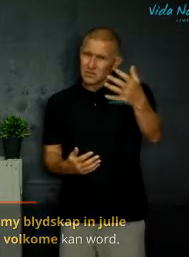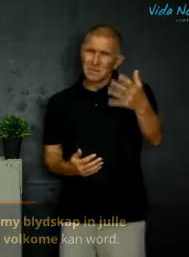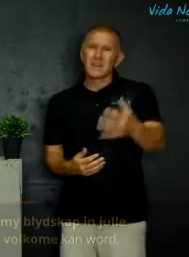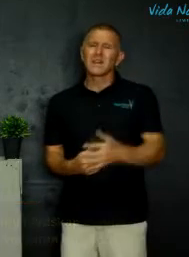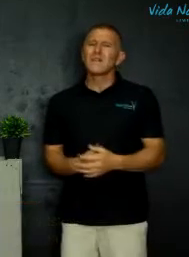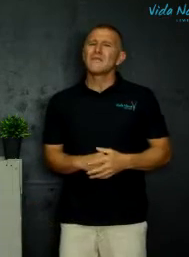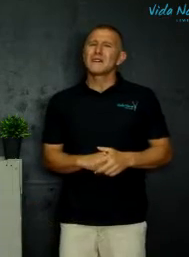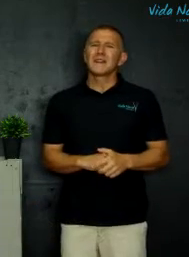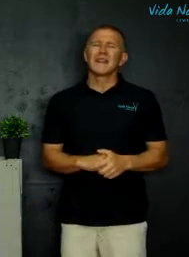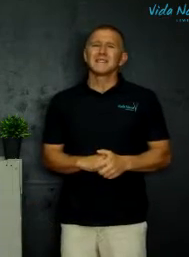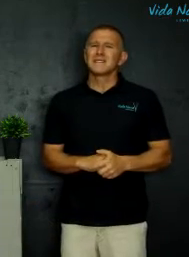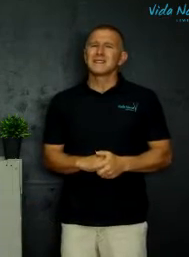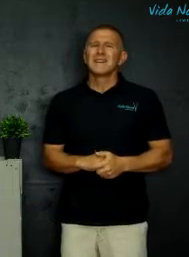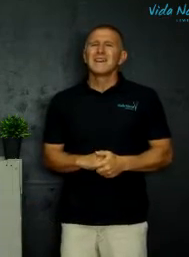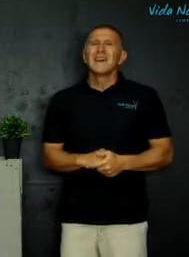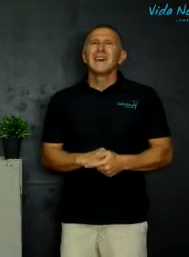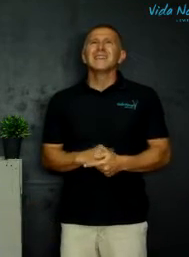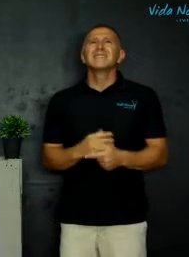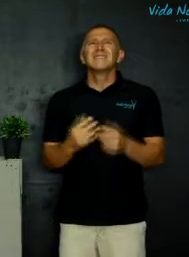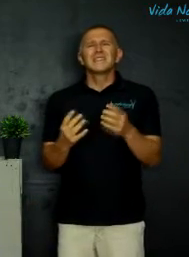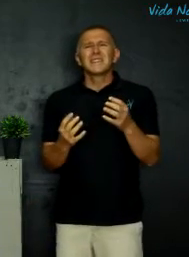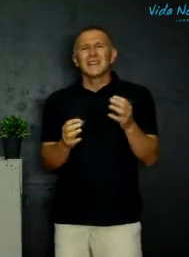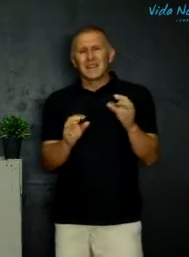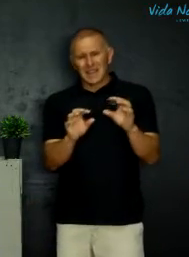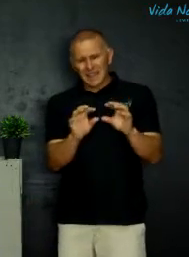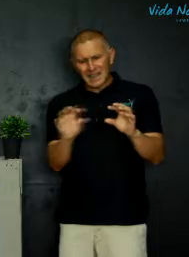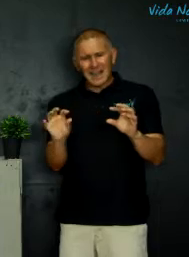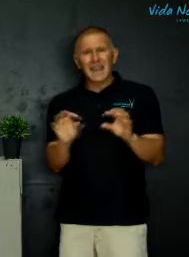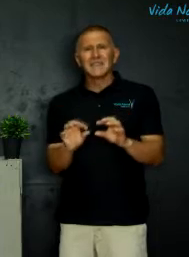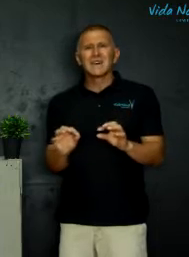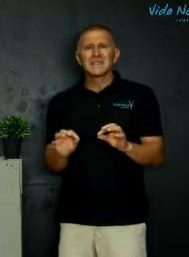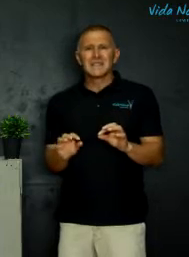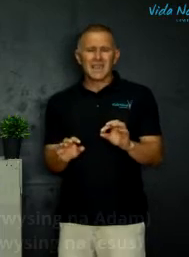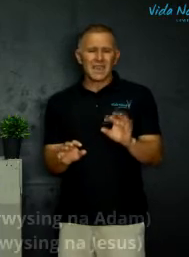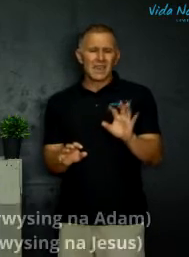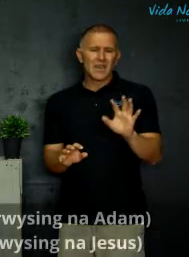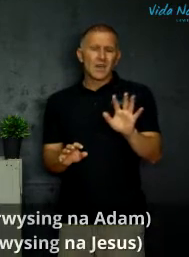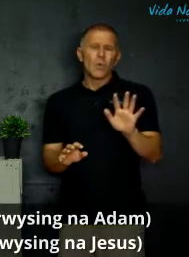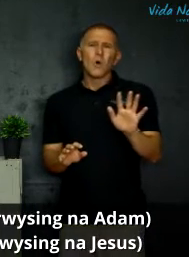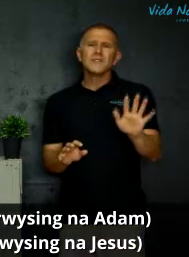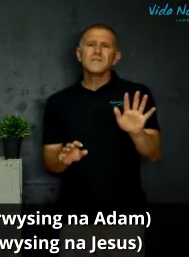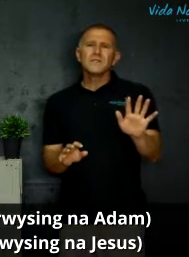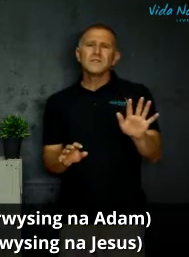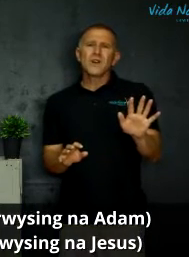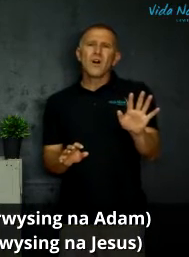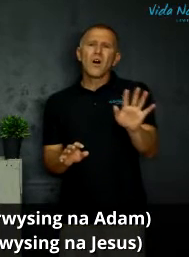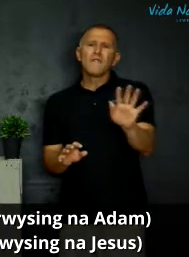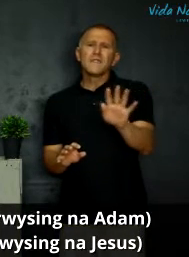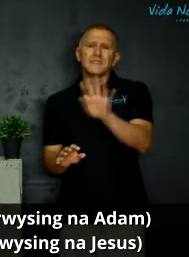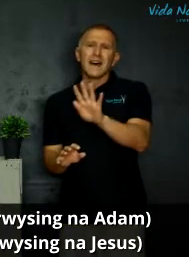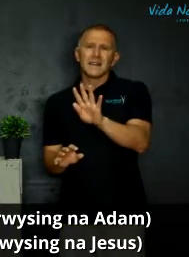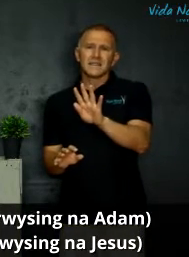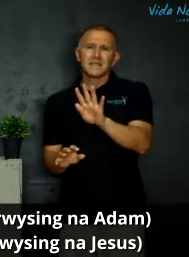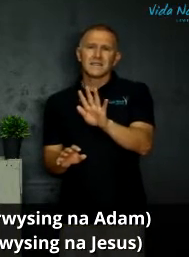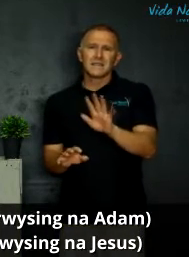het die begin daarvan geluister en dit het een lirieke line wat sê once of the dust